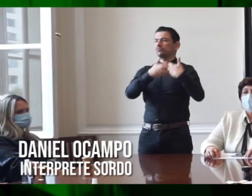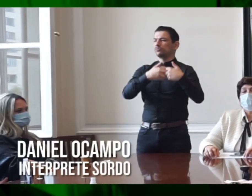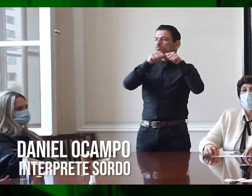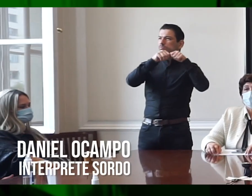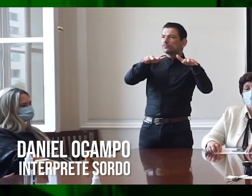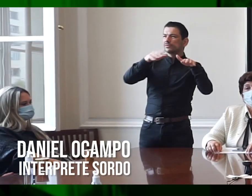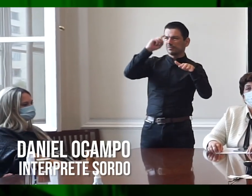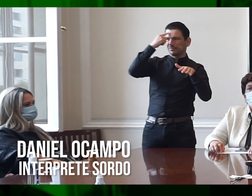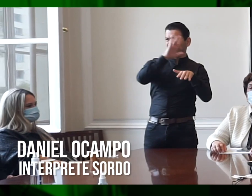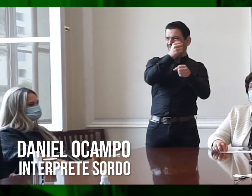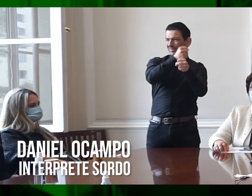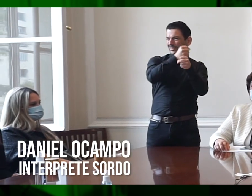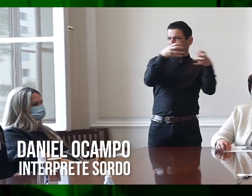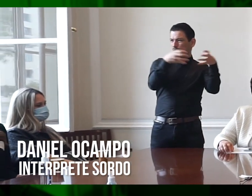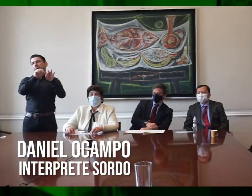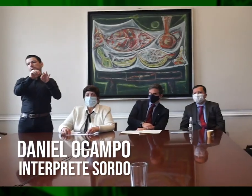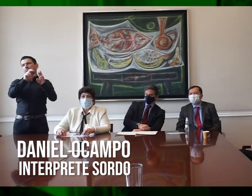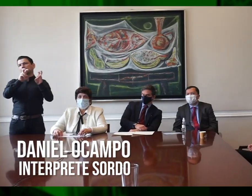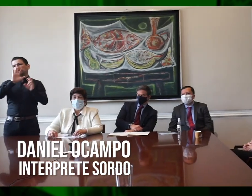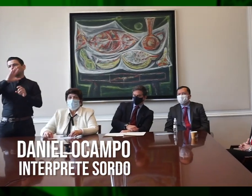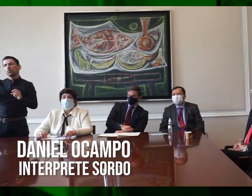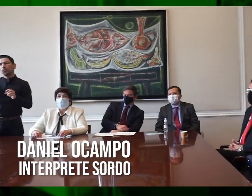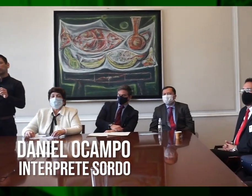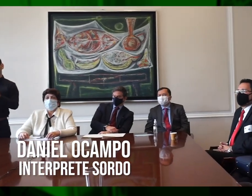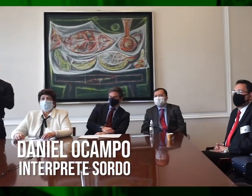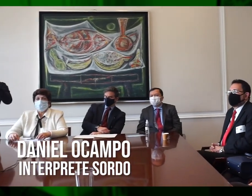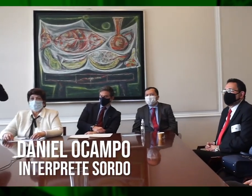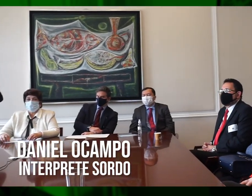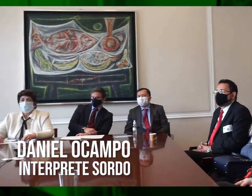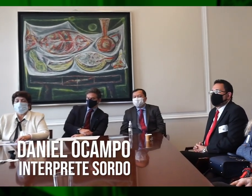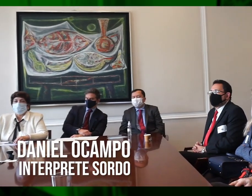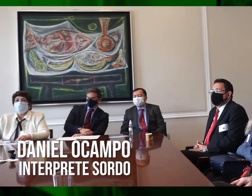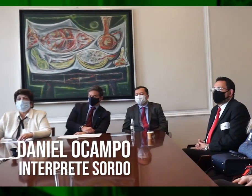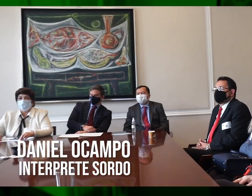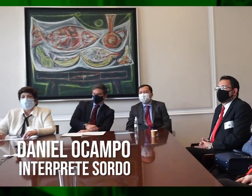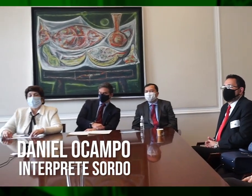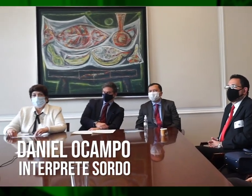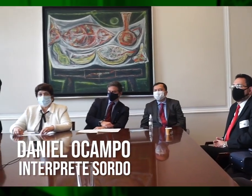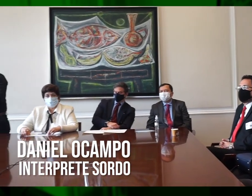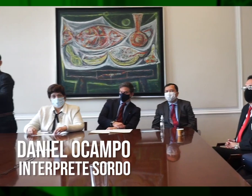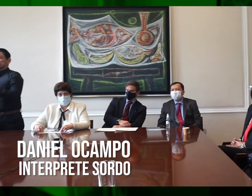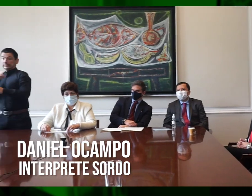...tanto el sector público como el sector y la manera como hemos venido haciendo esta inclusión con la que todos soñamos.